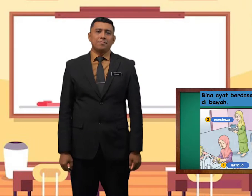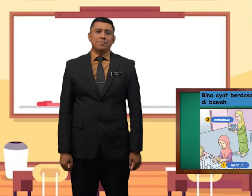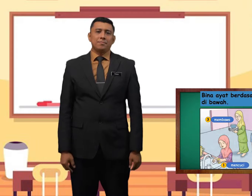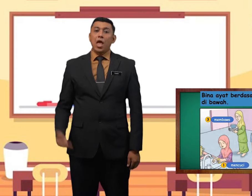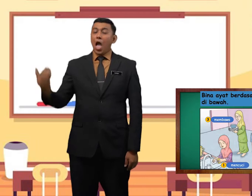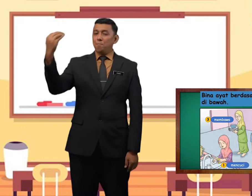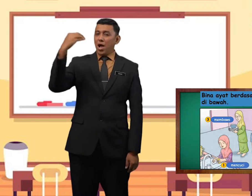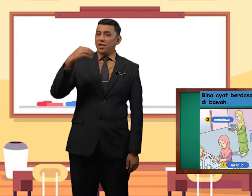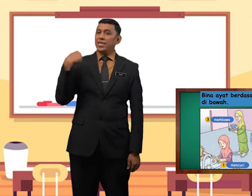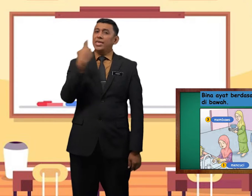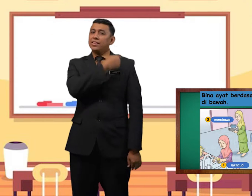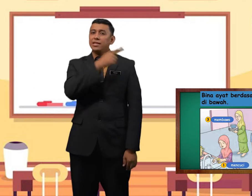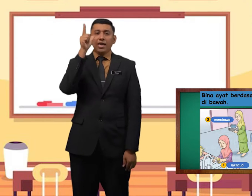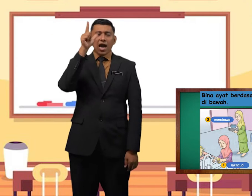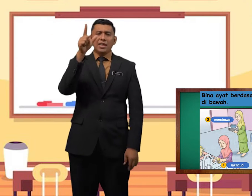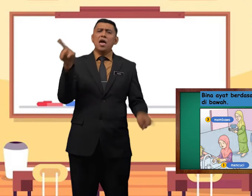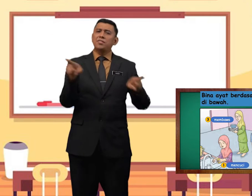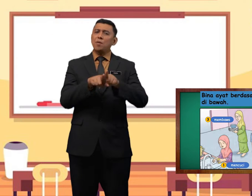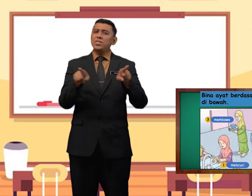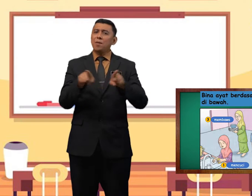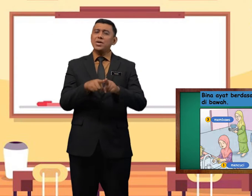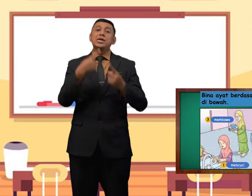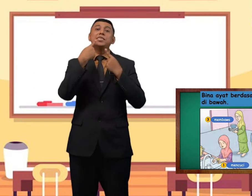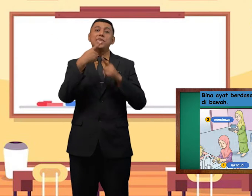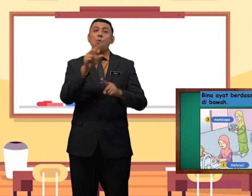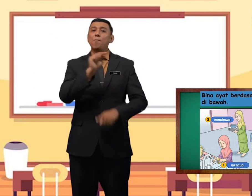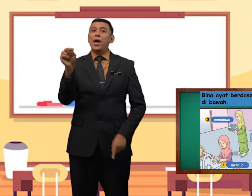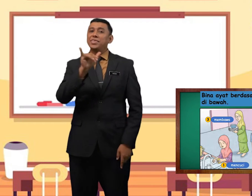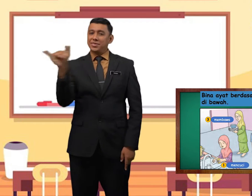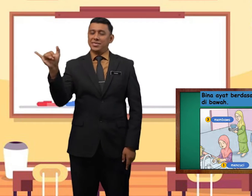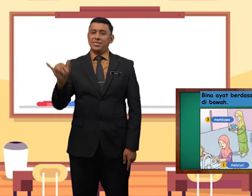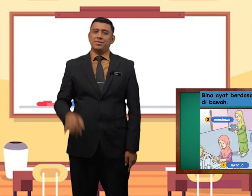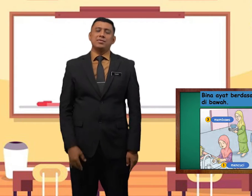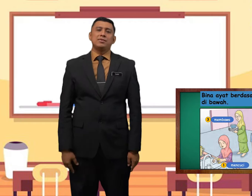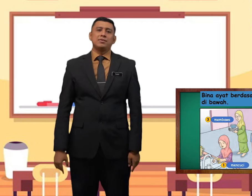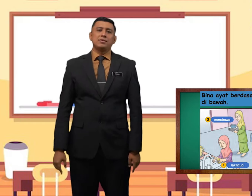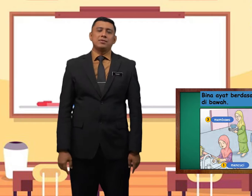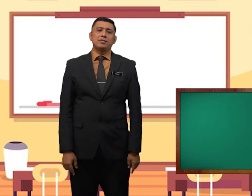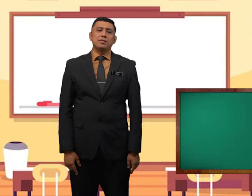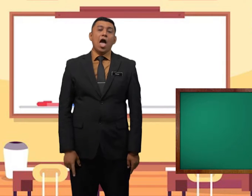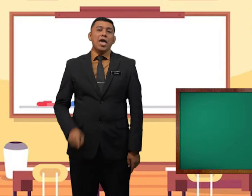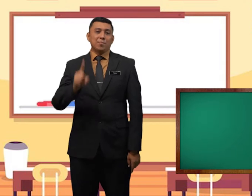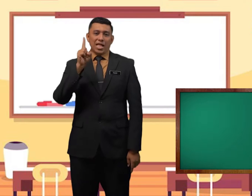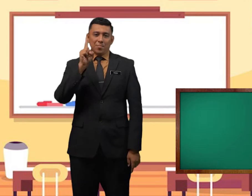mari kita lihat sama-sama jawapannya. Yang pertama